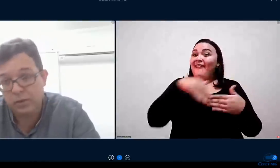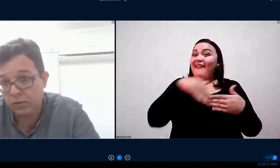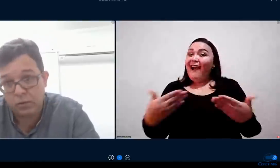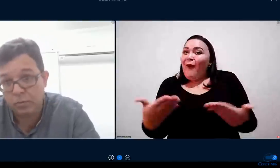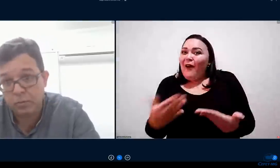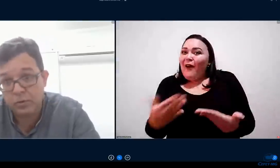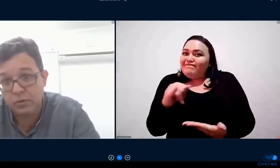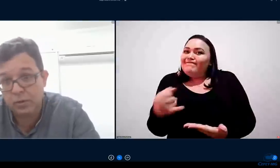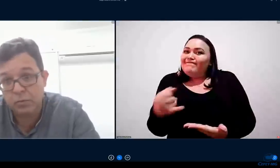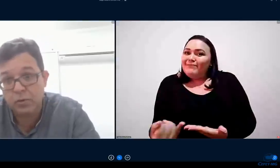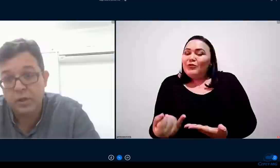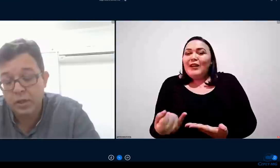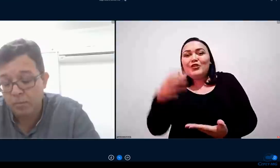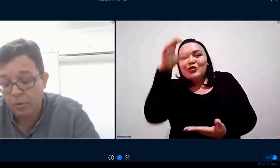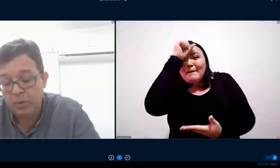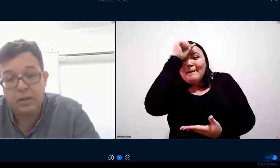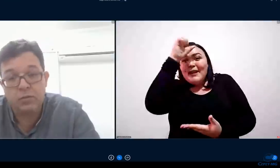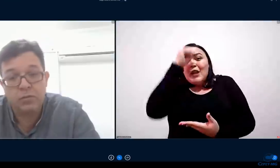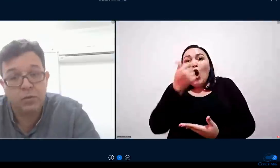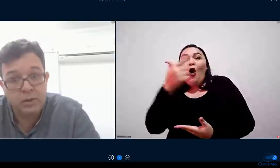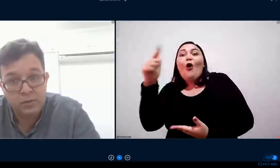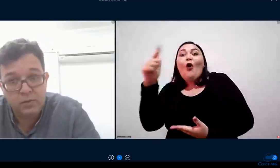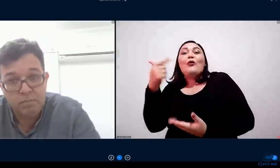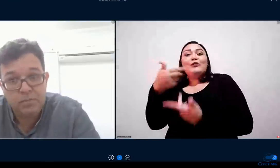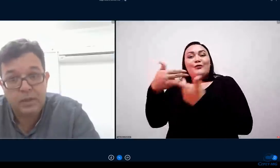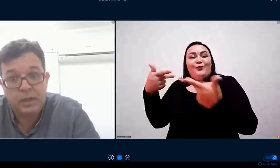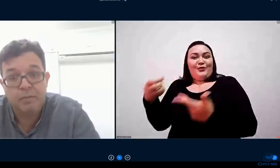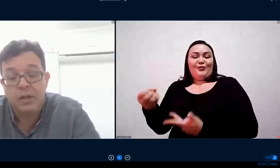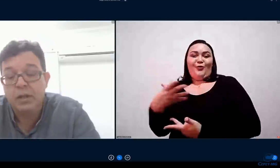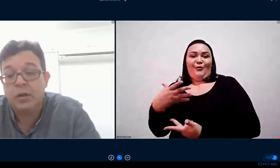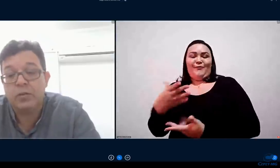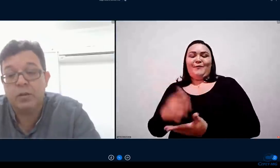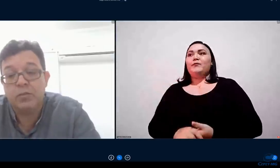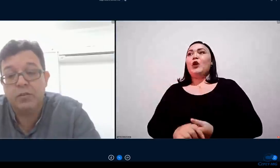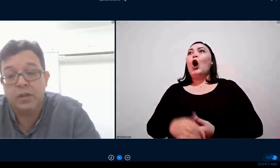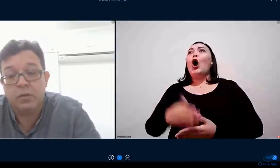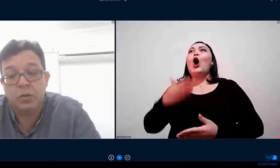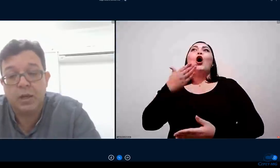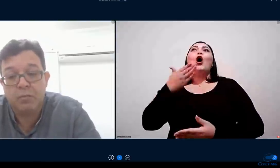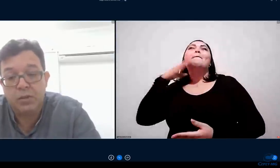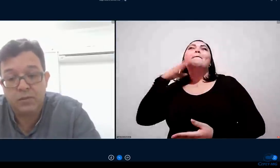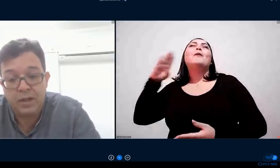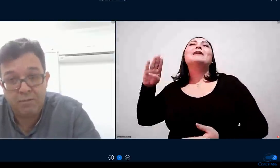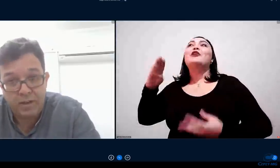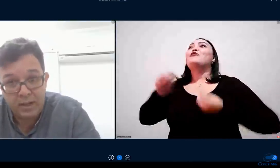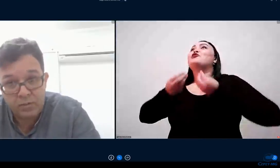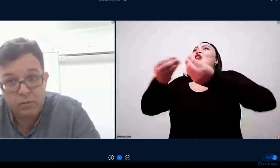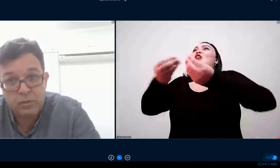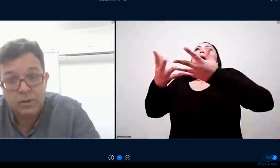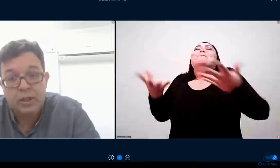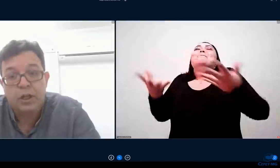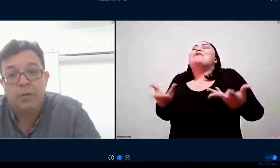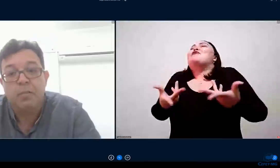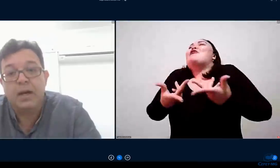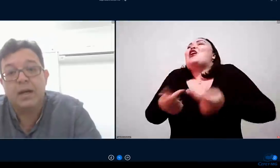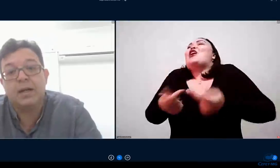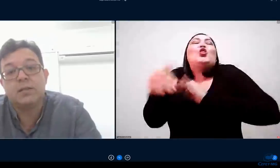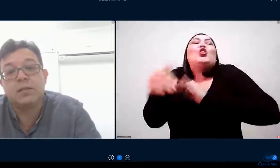vocês nós não estamos prometendo flores né não estamos dizendo que o caminho será fácil